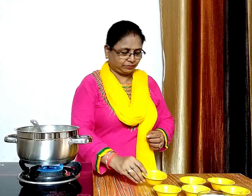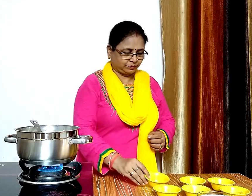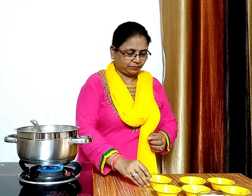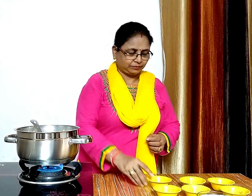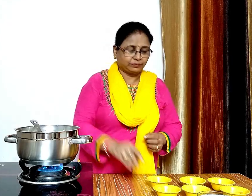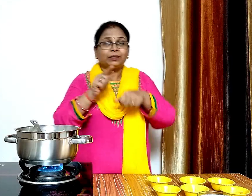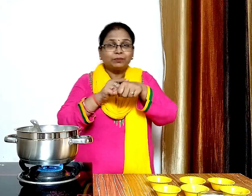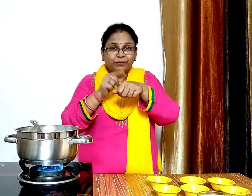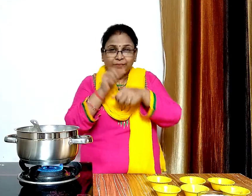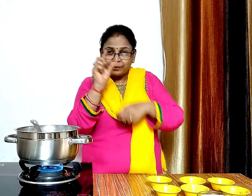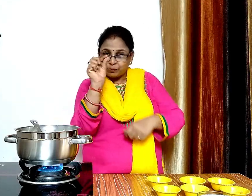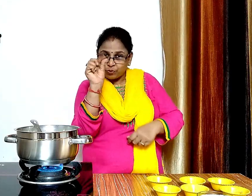आठ से दस के श्मेश